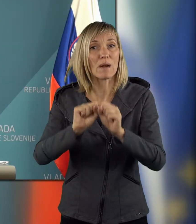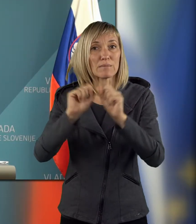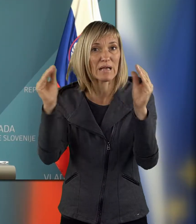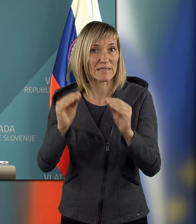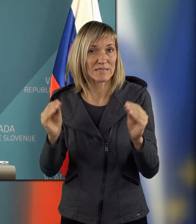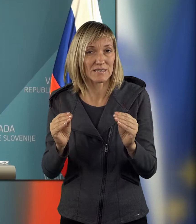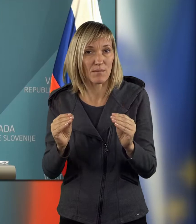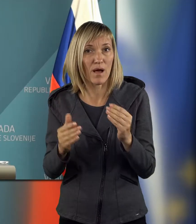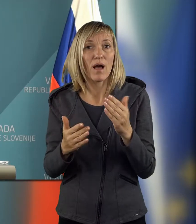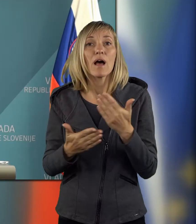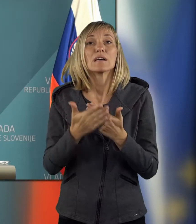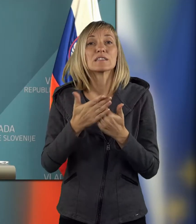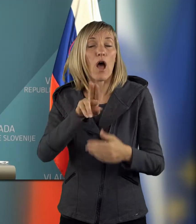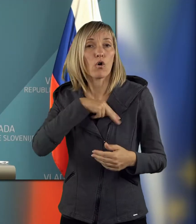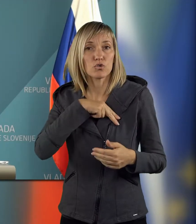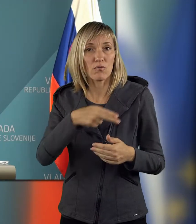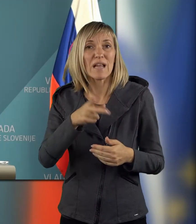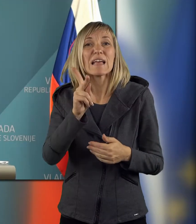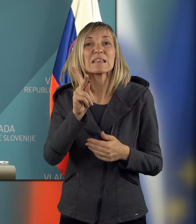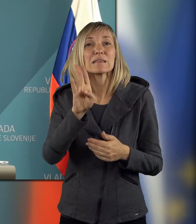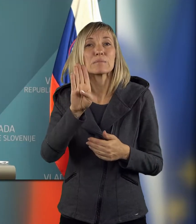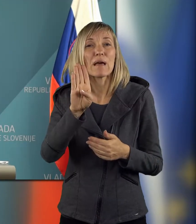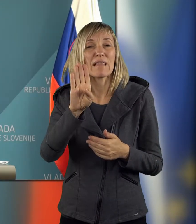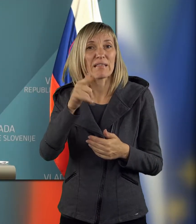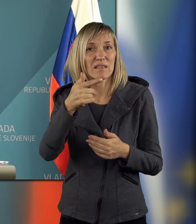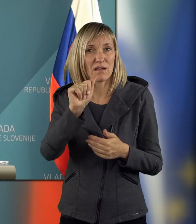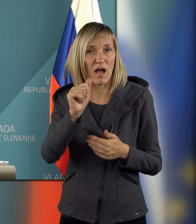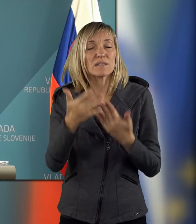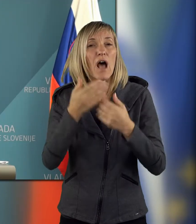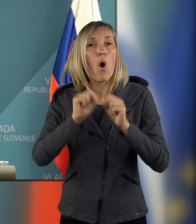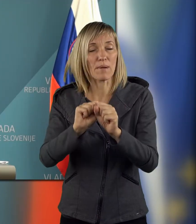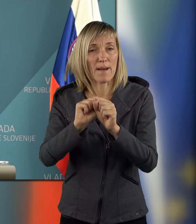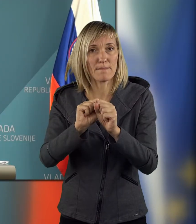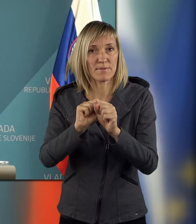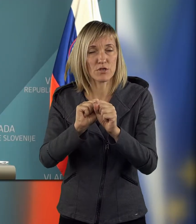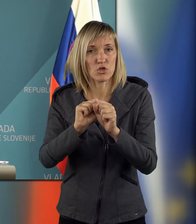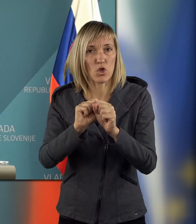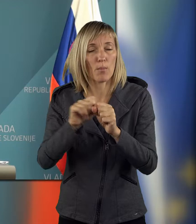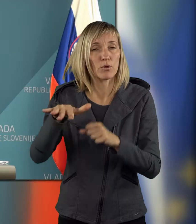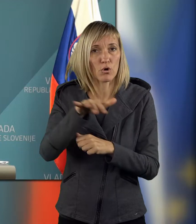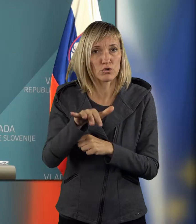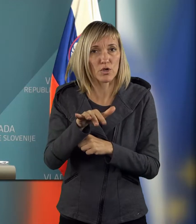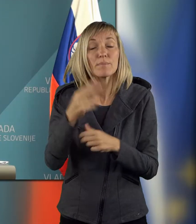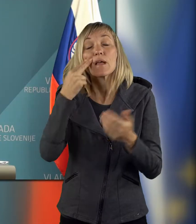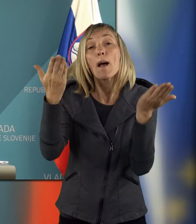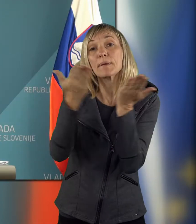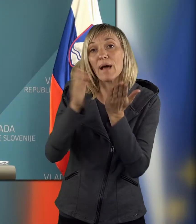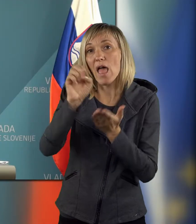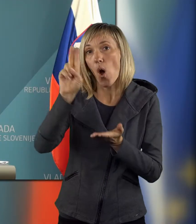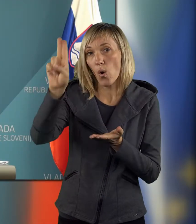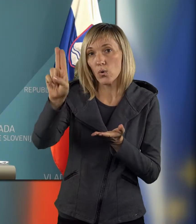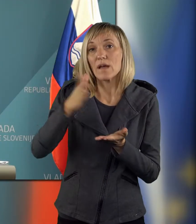sistema, za pristojnosti za področje kibernetske varnosti na obrame področju. Skladno z Evropskim pravnim redom je v